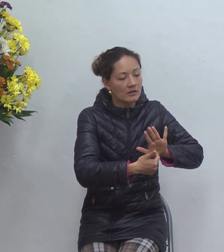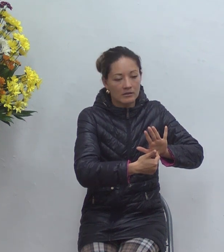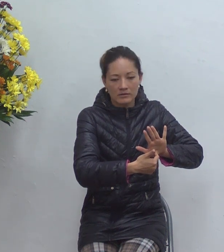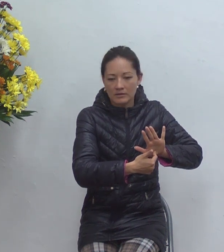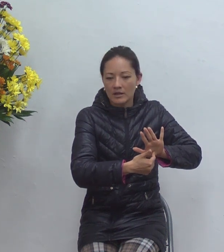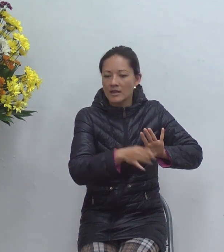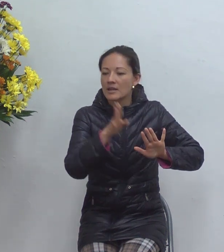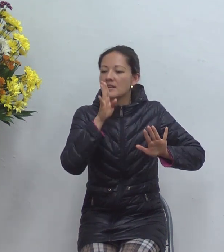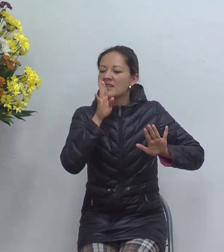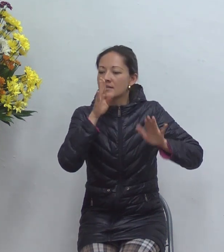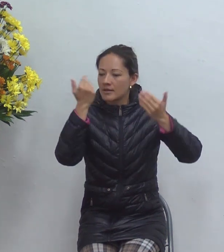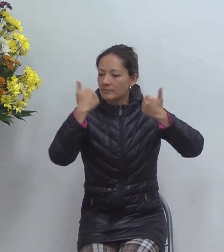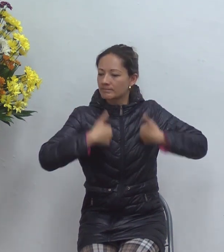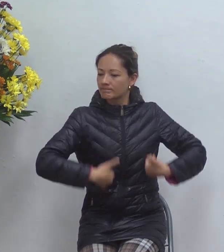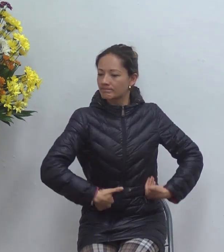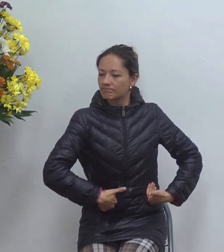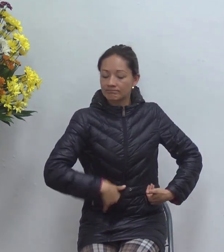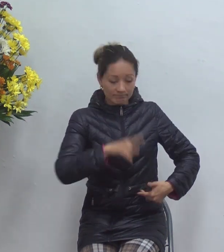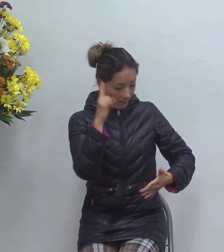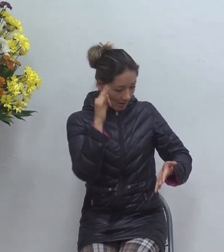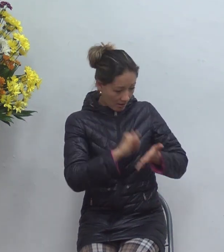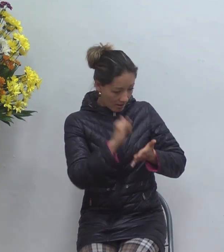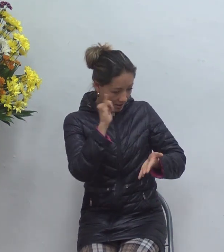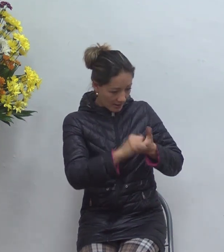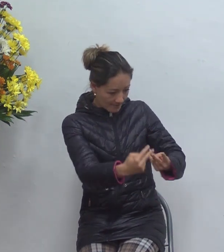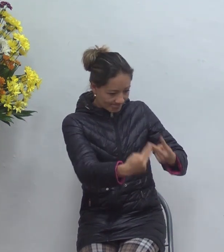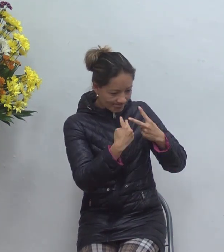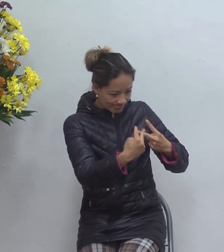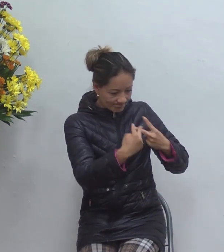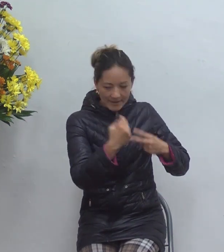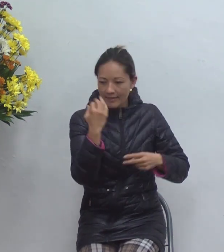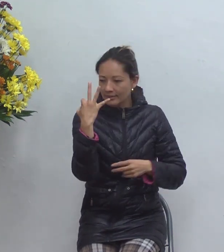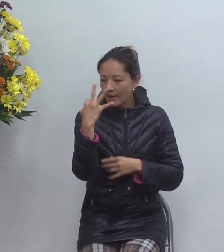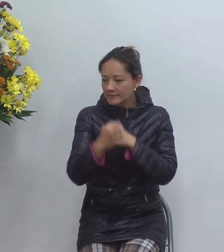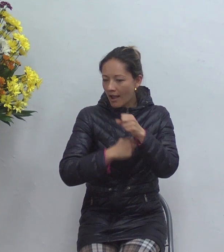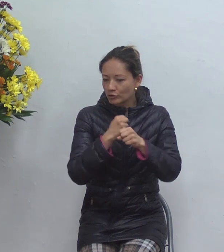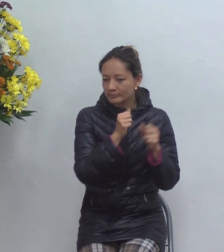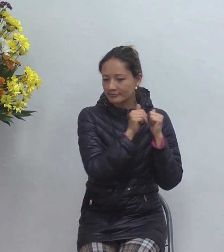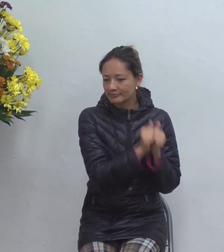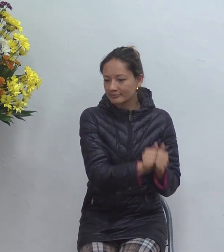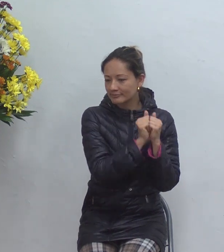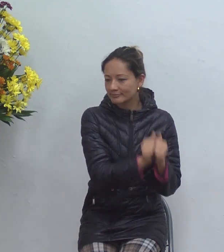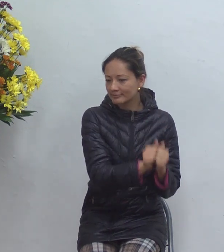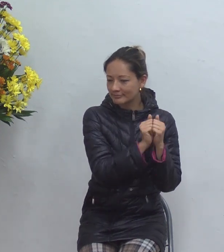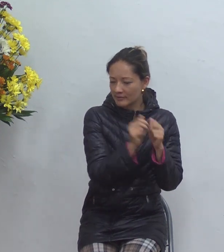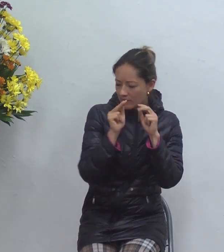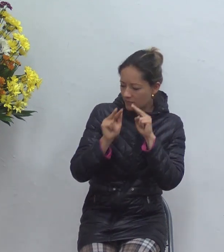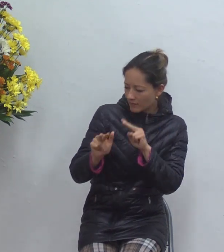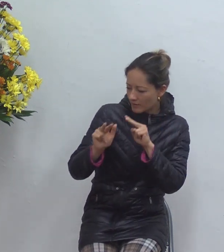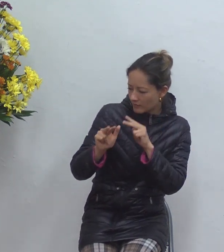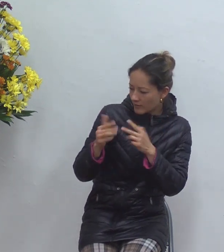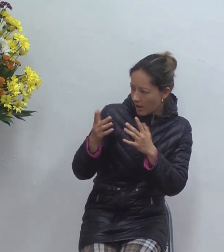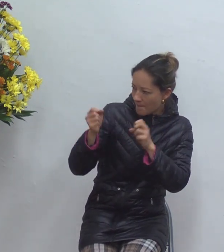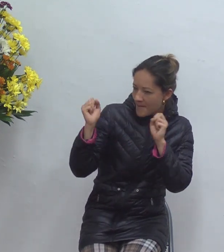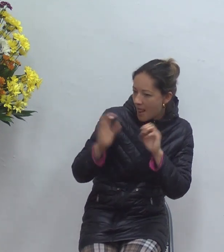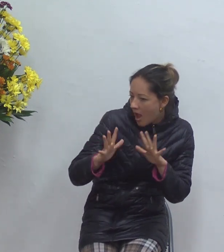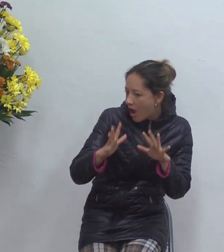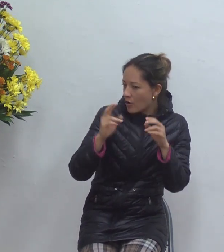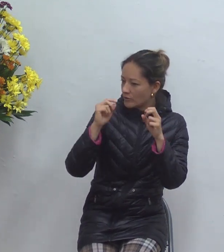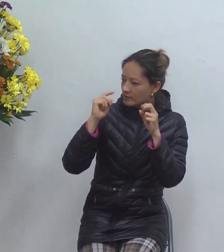mí han estado tres años con él viéndolo en todas partes si el tipo no hubiera sido pues ellos no pueden perdón por decir así no pero